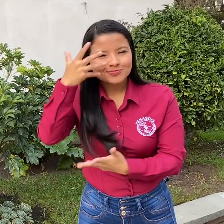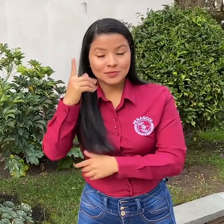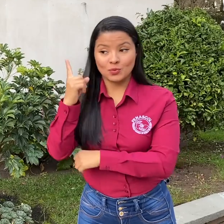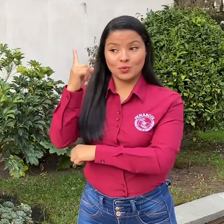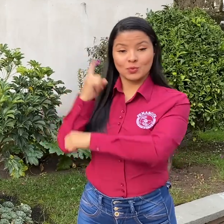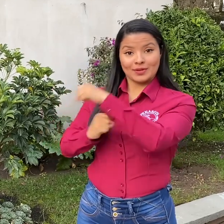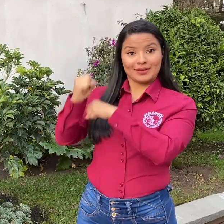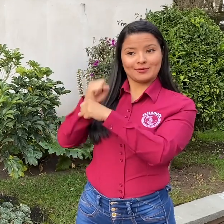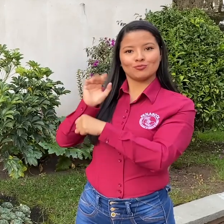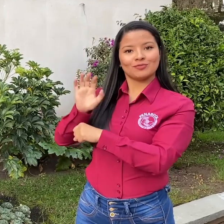CRC,